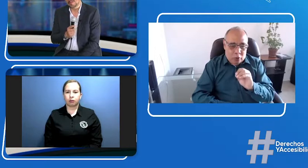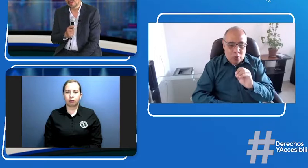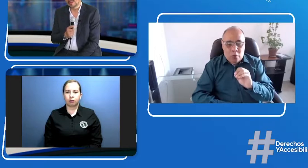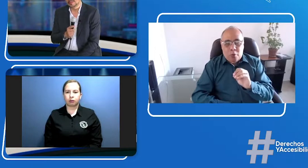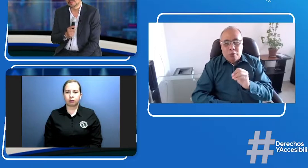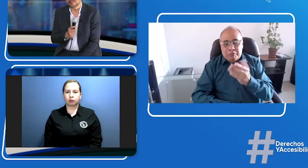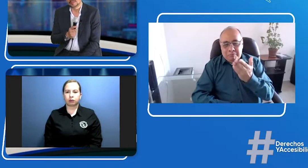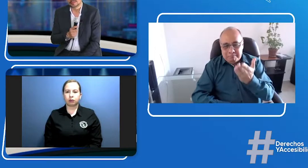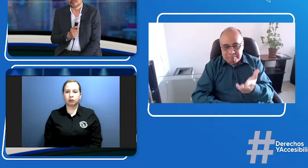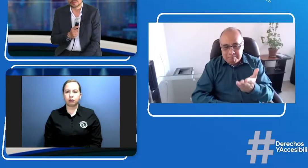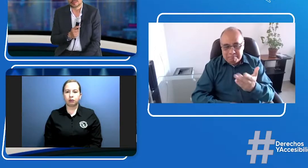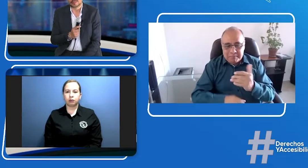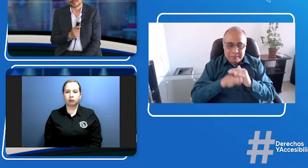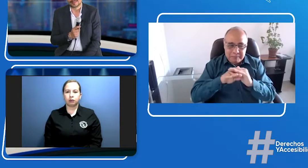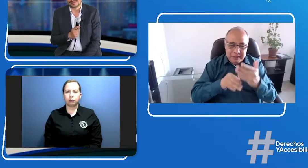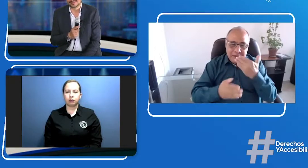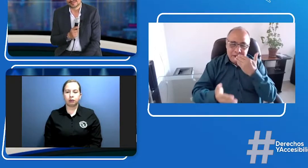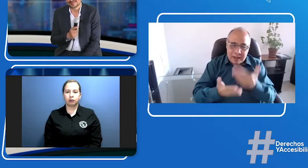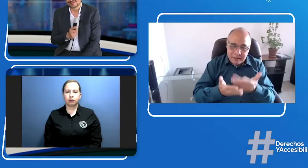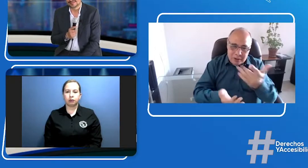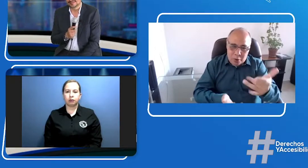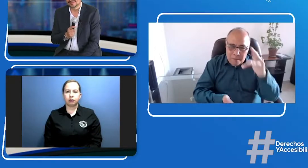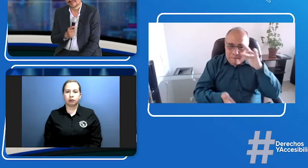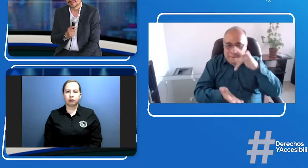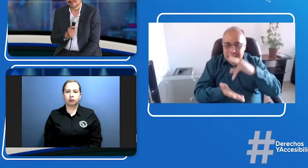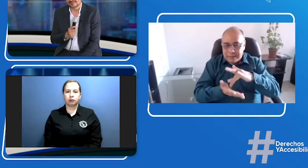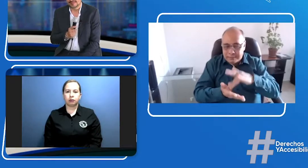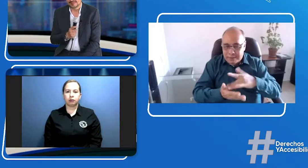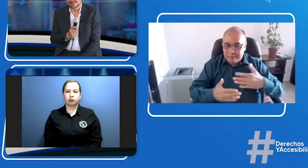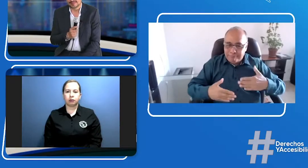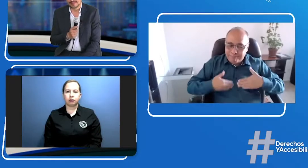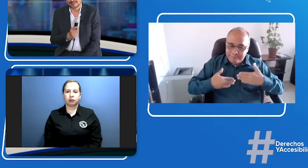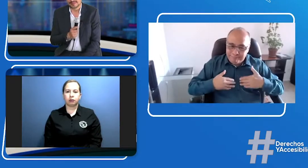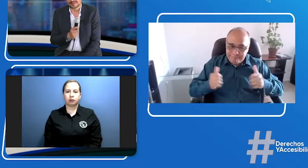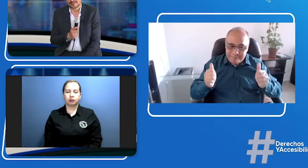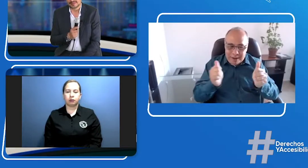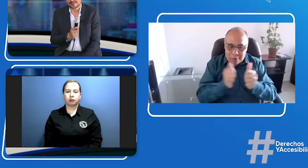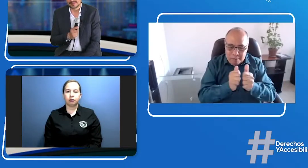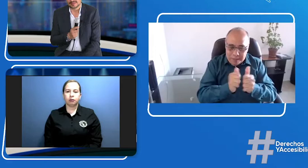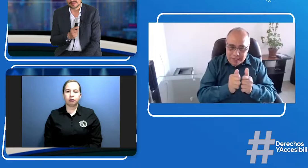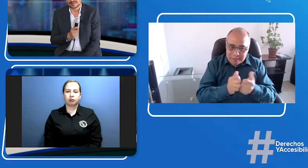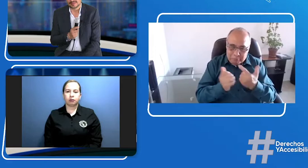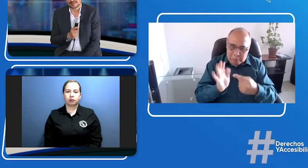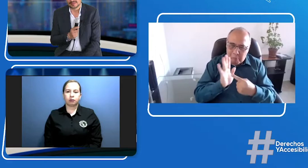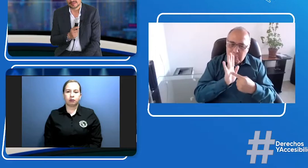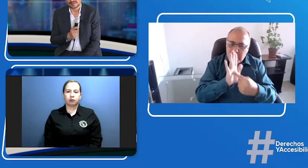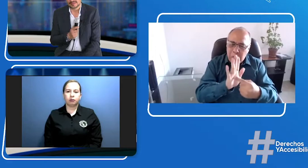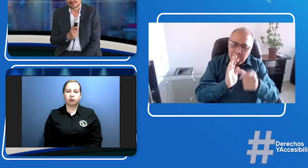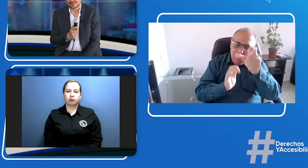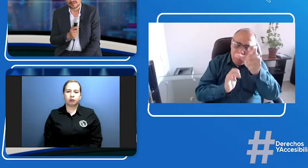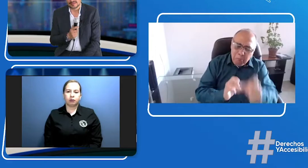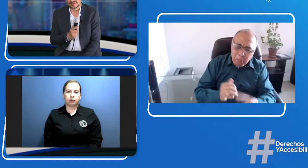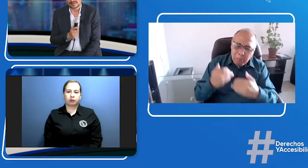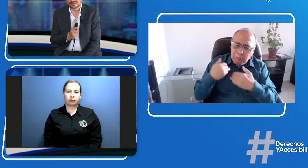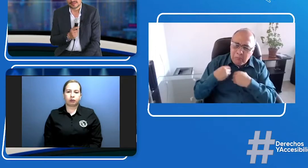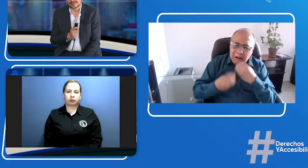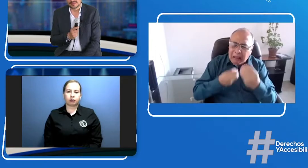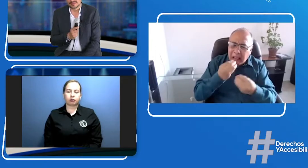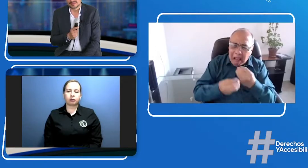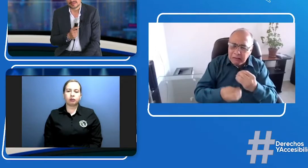presentar al doctor José Fernando Parada, comisionado de la CRC. Comisionado, muy buenas tardes, gracias